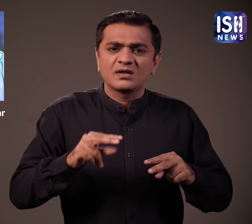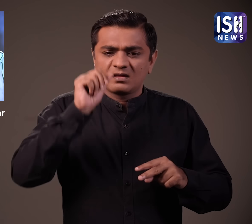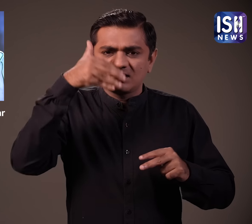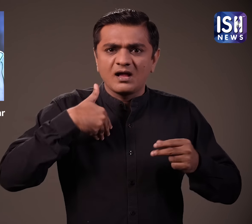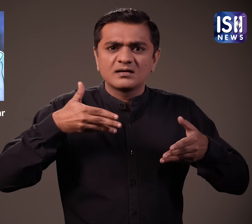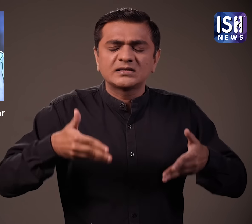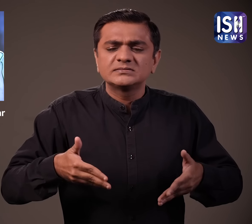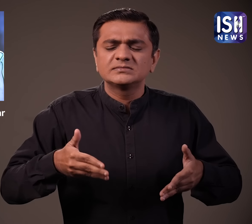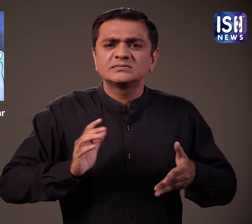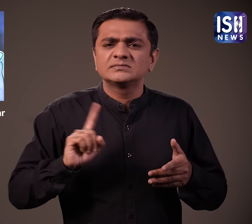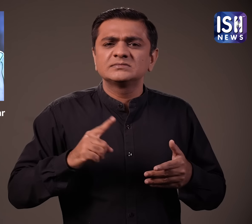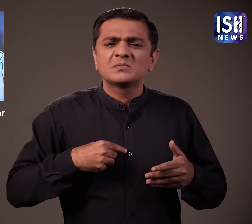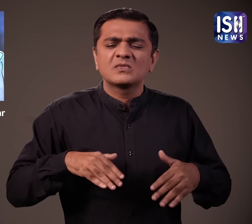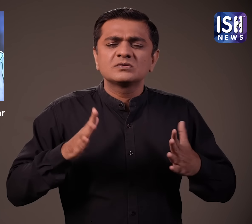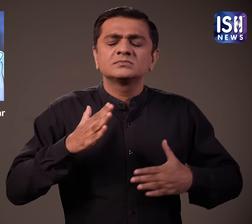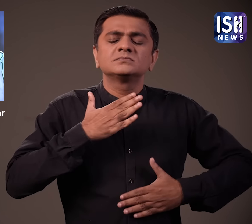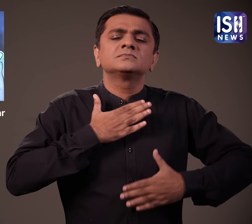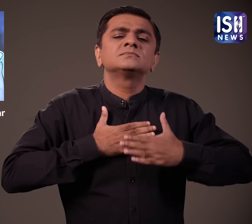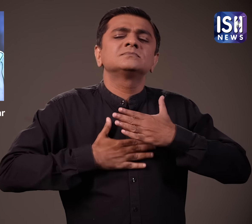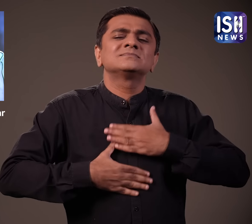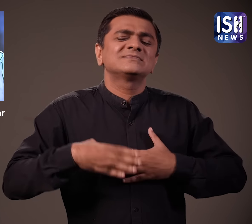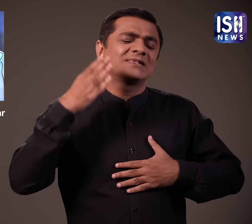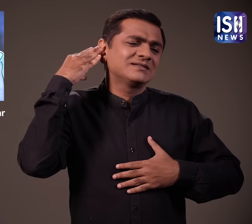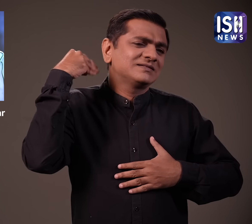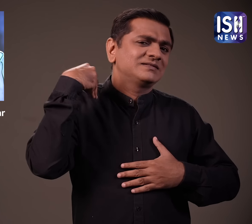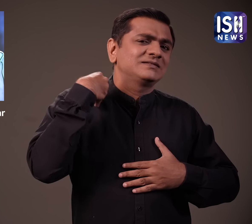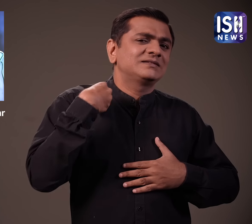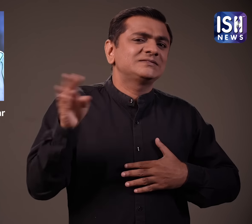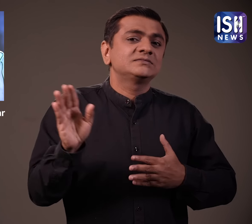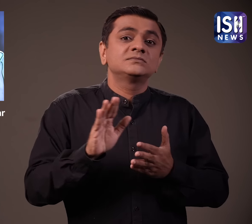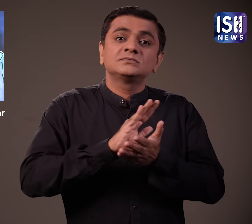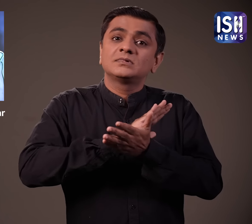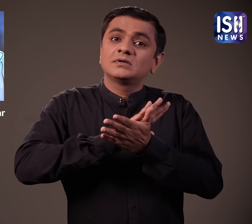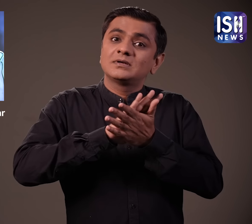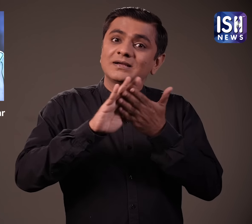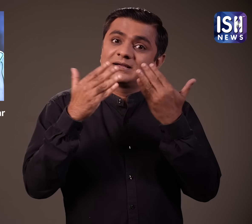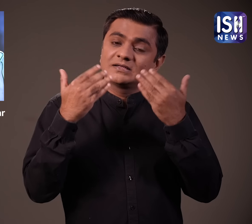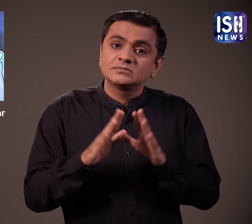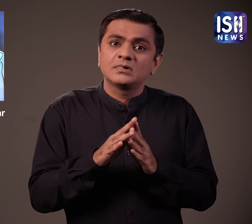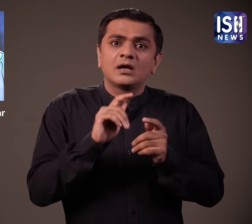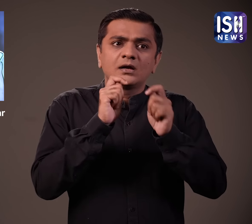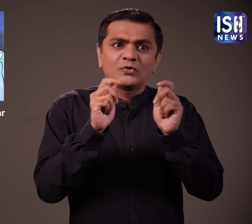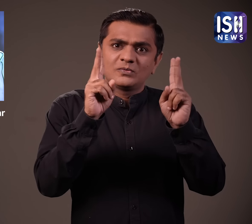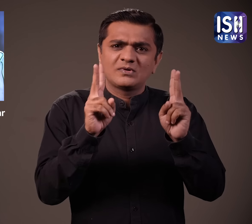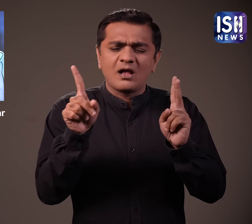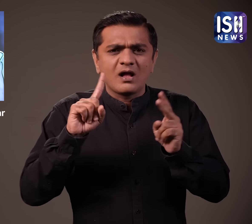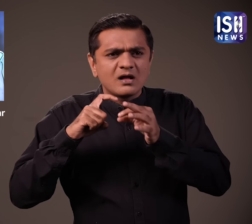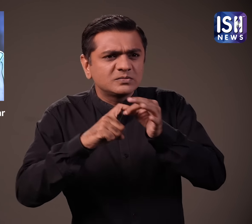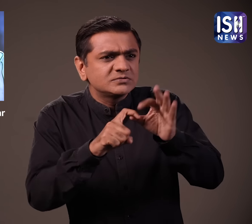भारत में होने के कारण बहुत थोड़ा सतर्क थे और उन्होंने कोई प्रतिक्रिया नहीं दी इंटर्व्यों ने फिर पूछा कि क्या विराट कोली दक्षिन अफरीकी